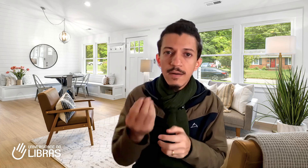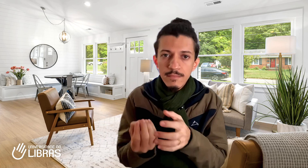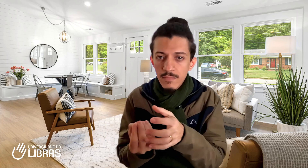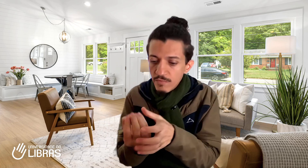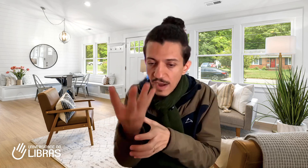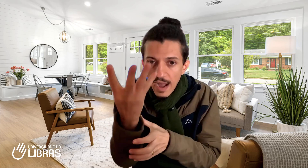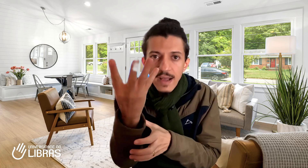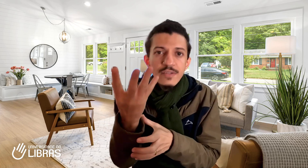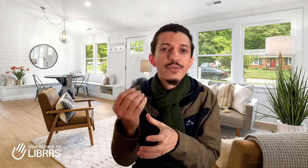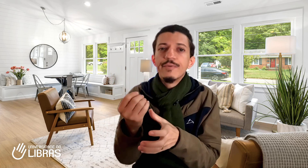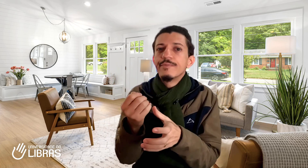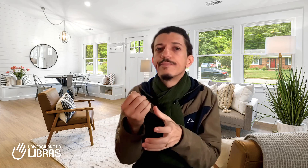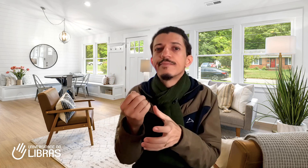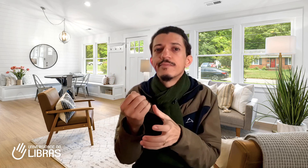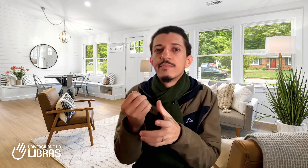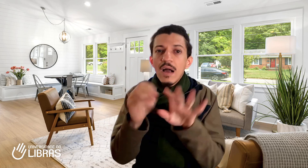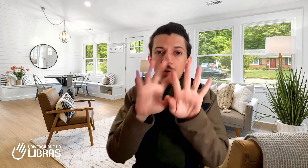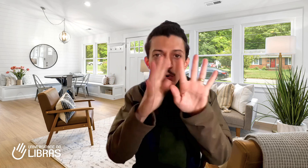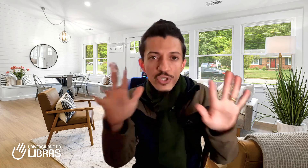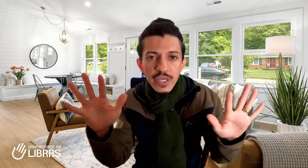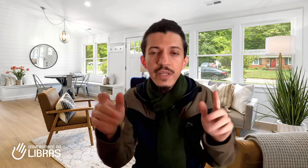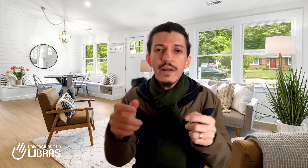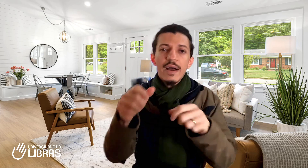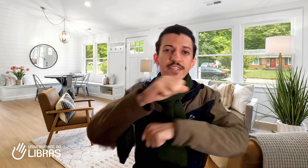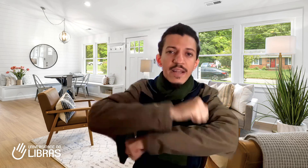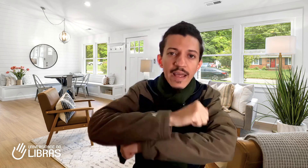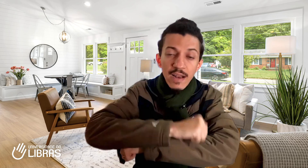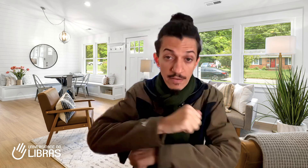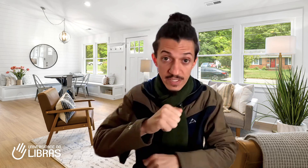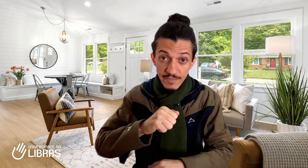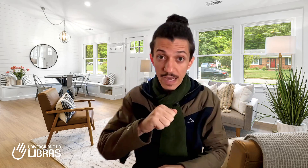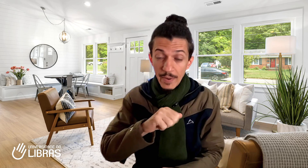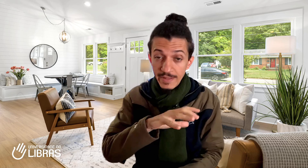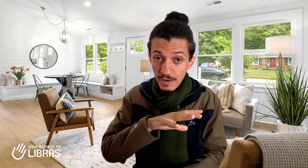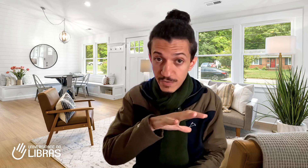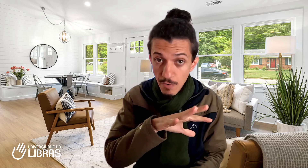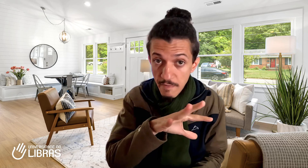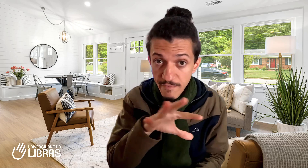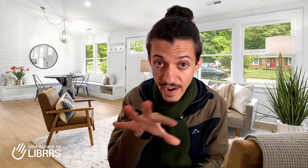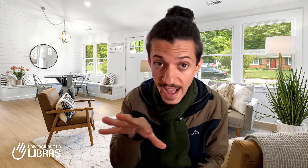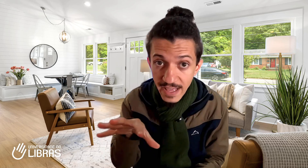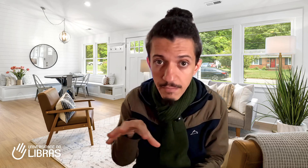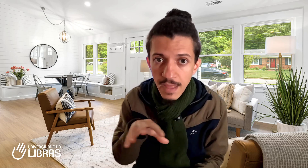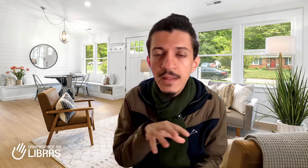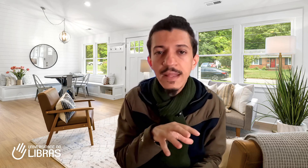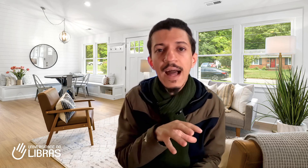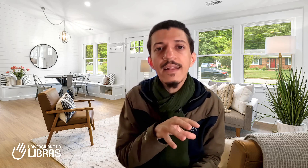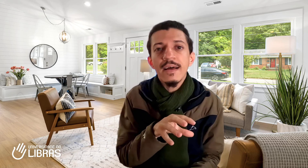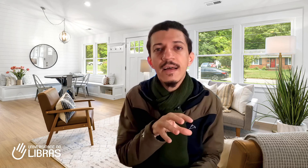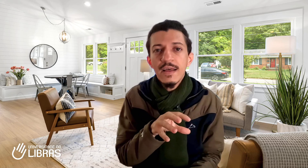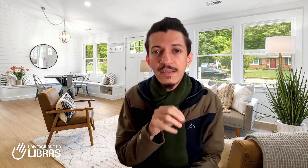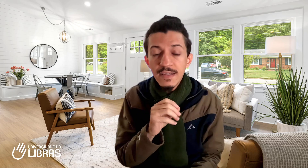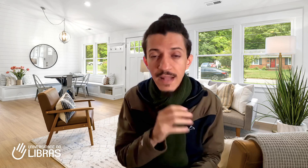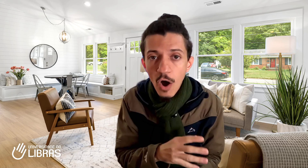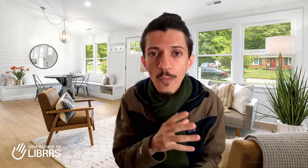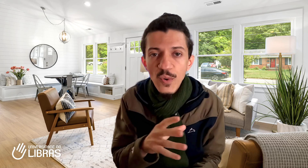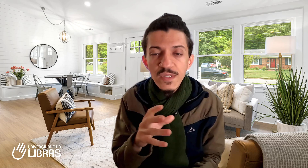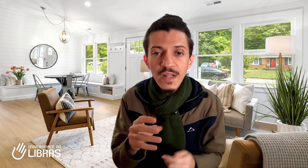um vaso, a cortina, a janela. Você ficar aprendendo de forma fragmentada, sinal por sinal,